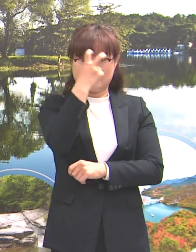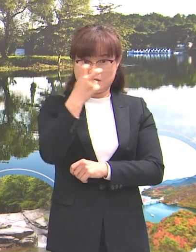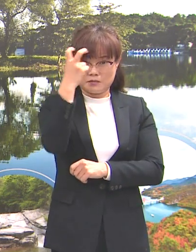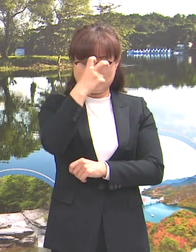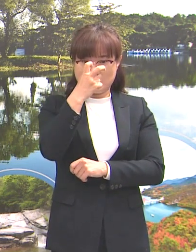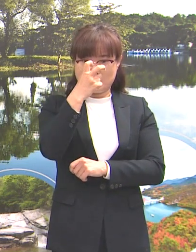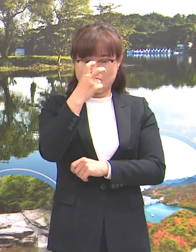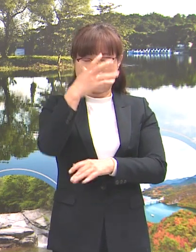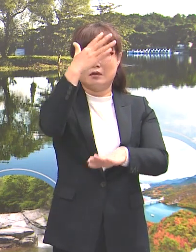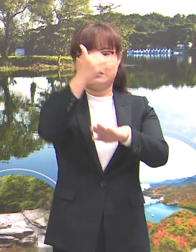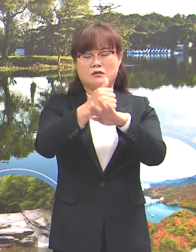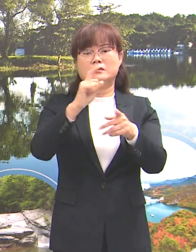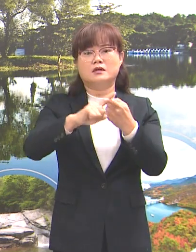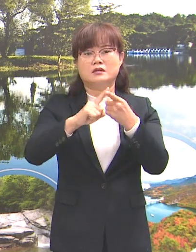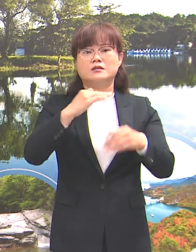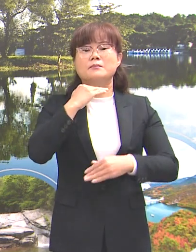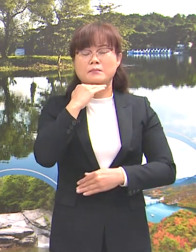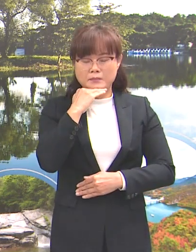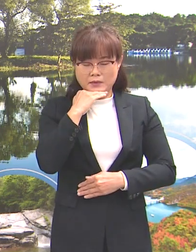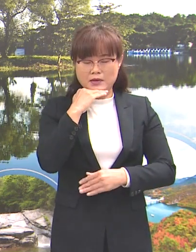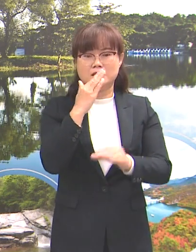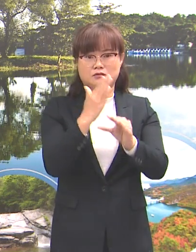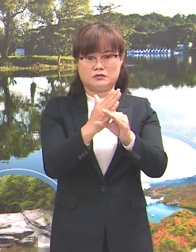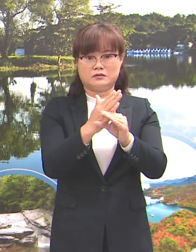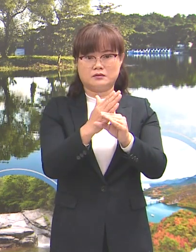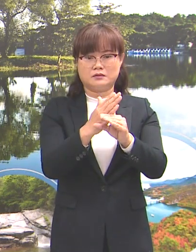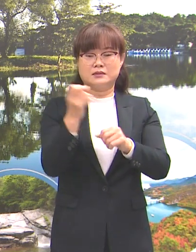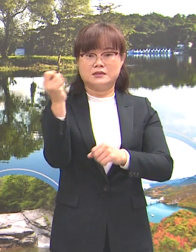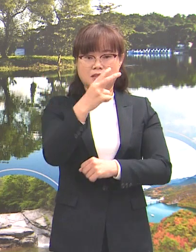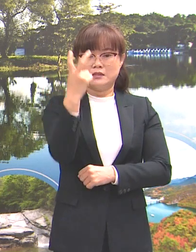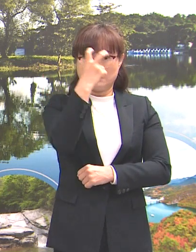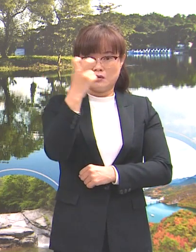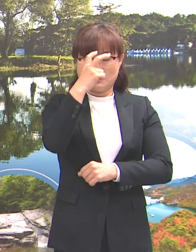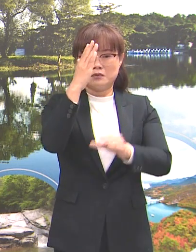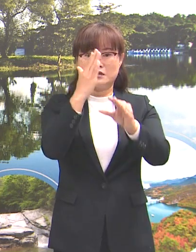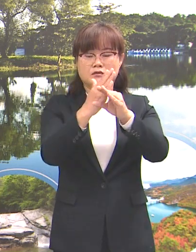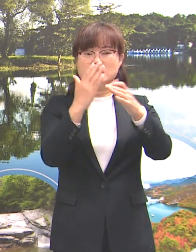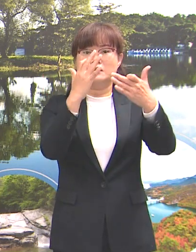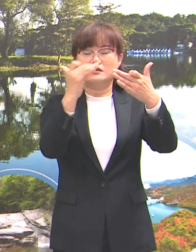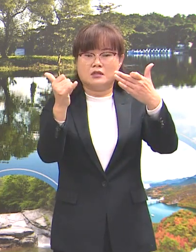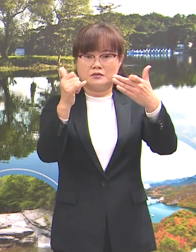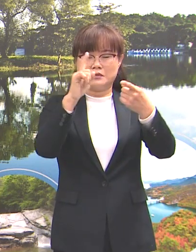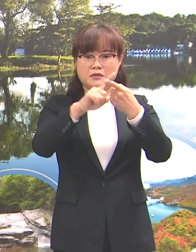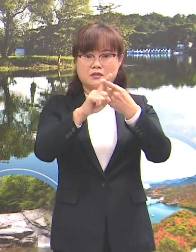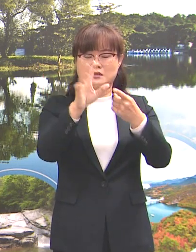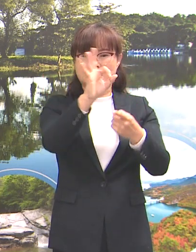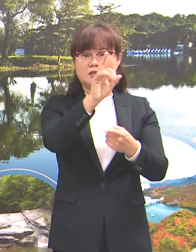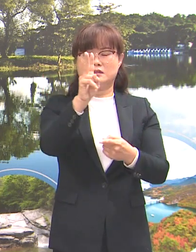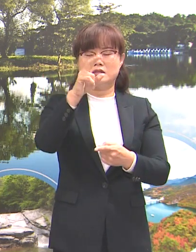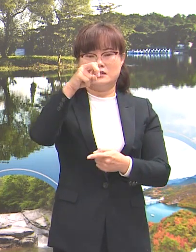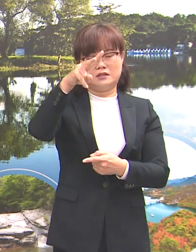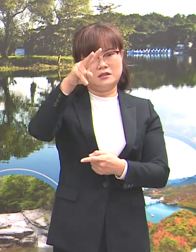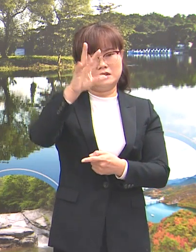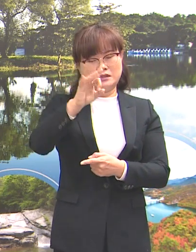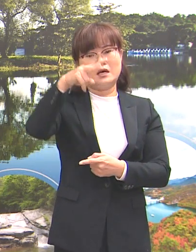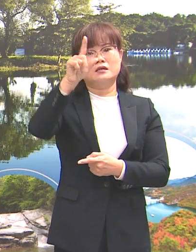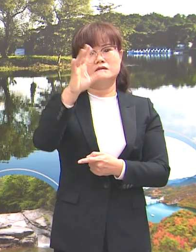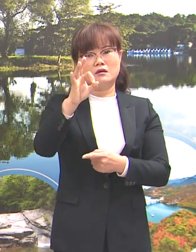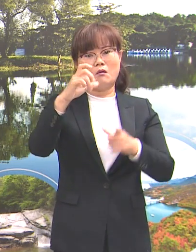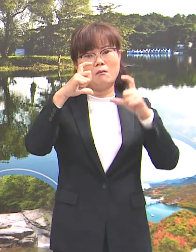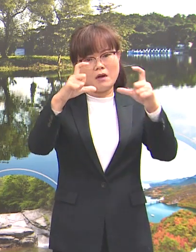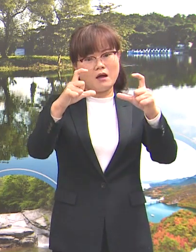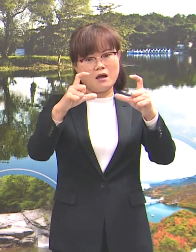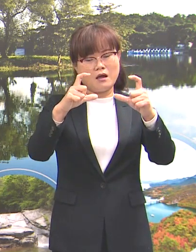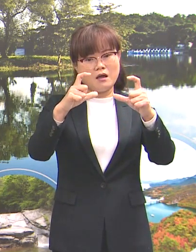기다리고 있는 중입니다. 재검 중인 19명은 양성 확진 가능성이 있어